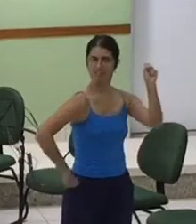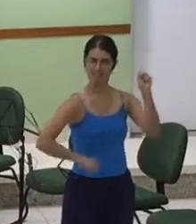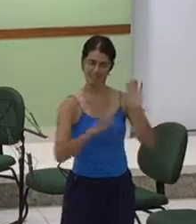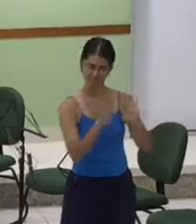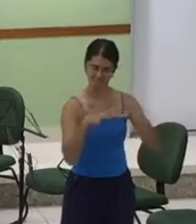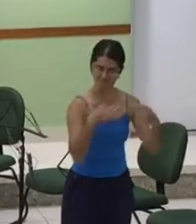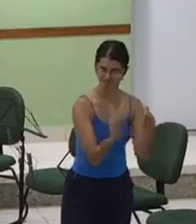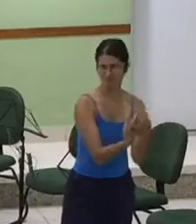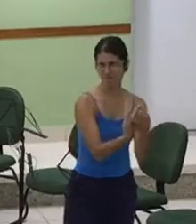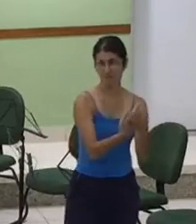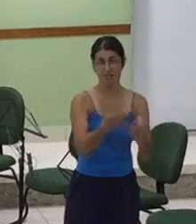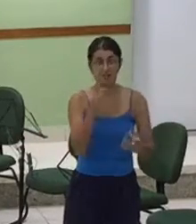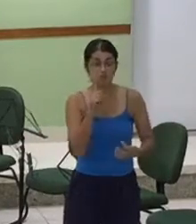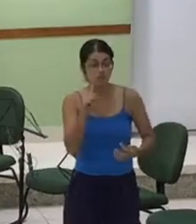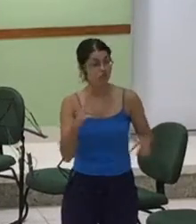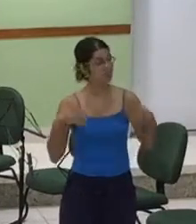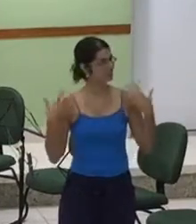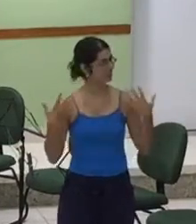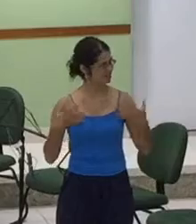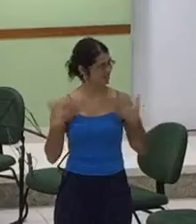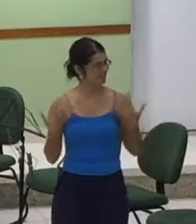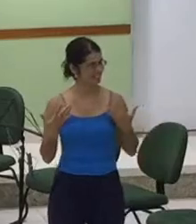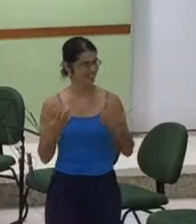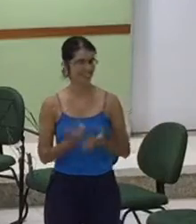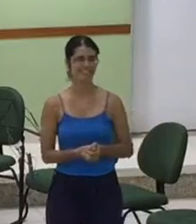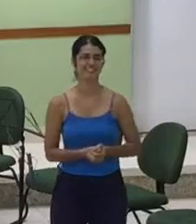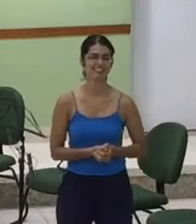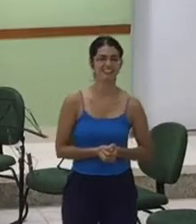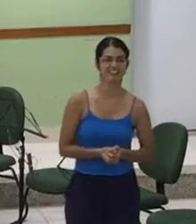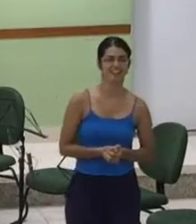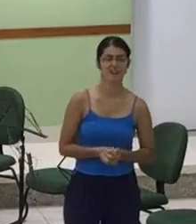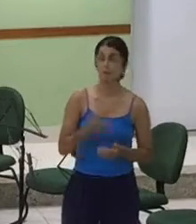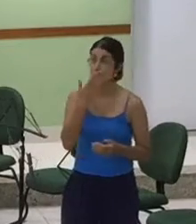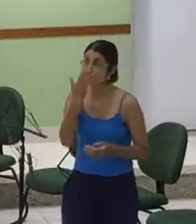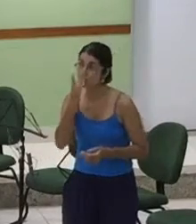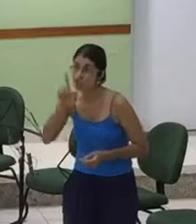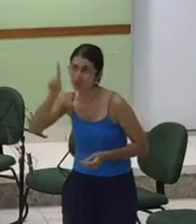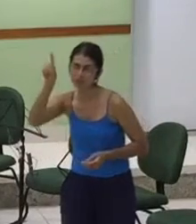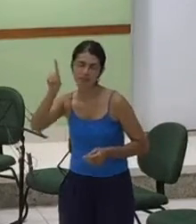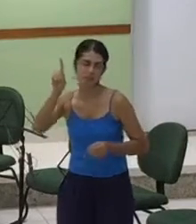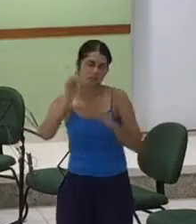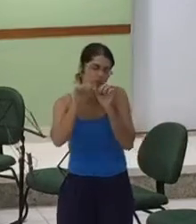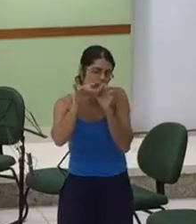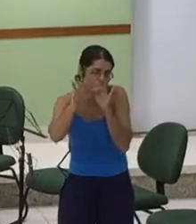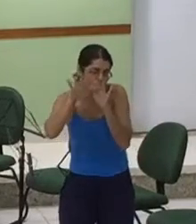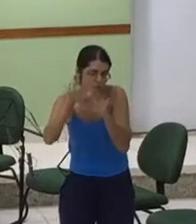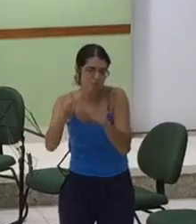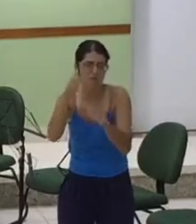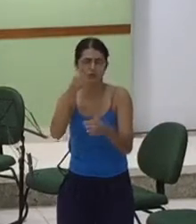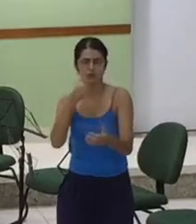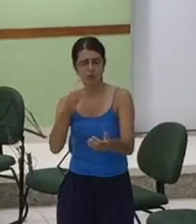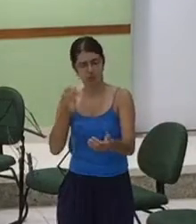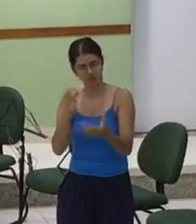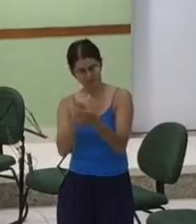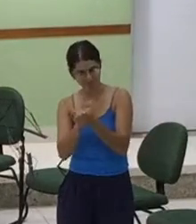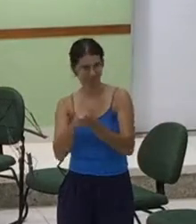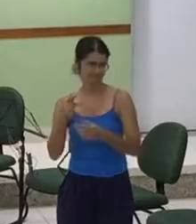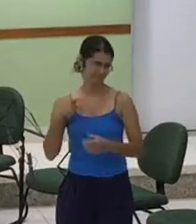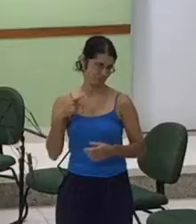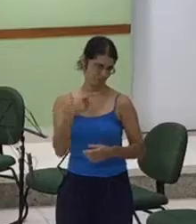oração Cânticos e louvor Pedimos ao Senhor Que abençoe muito A esposa do pastor E como nessa